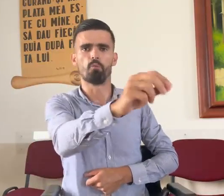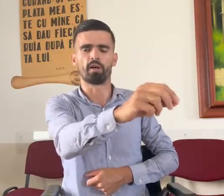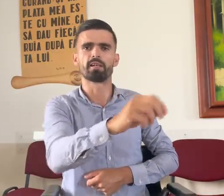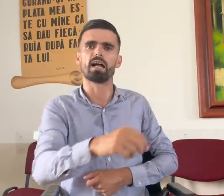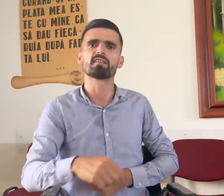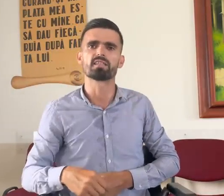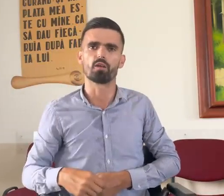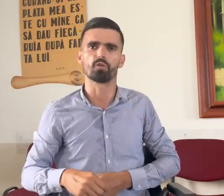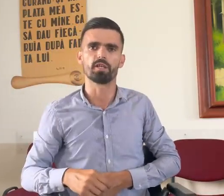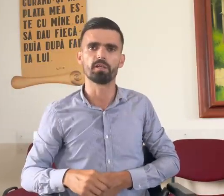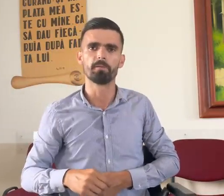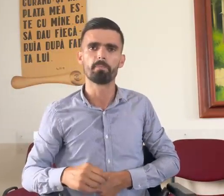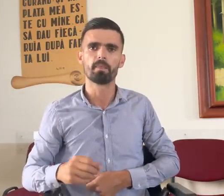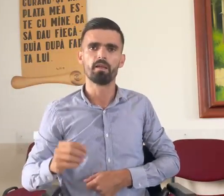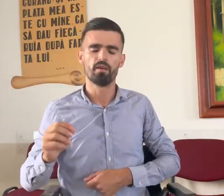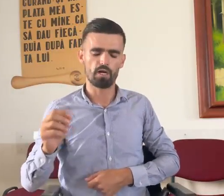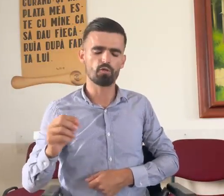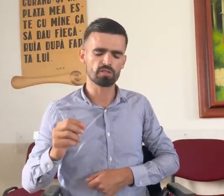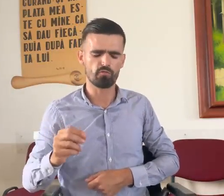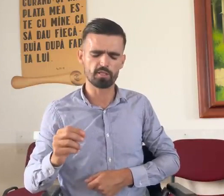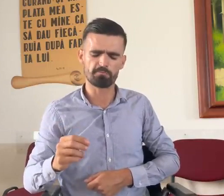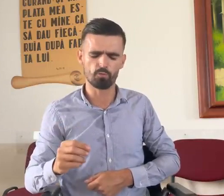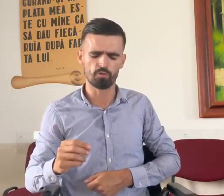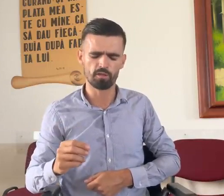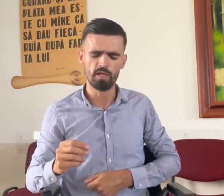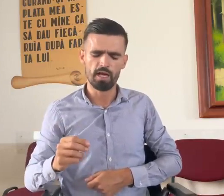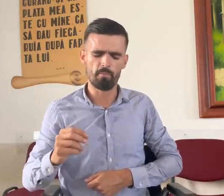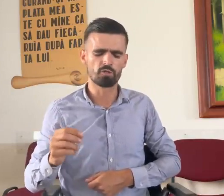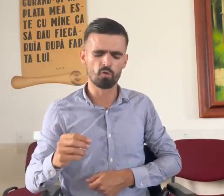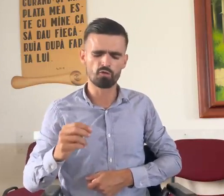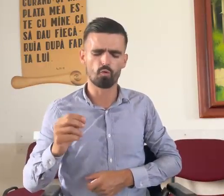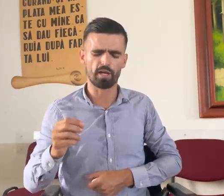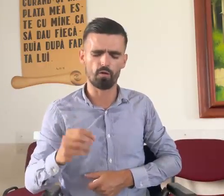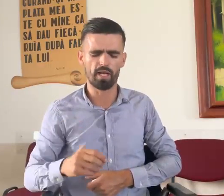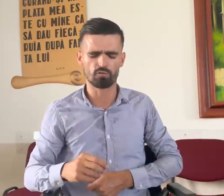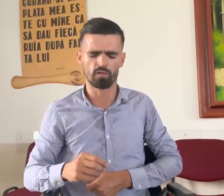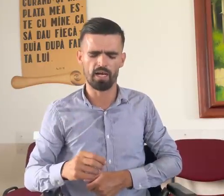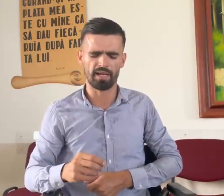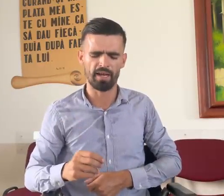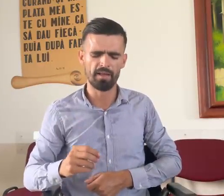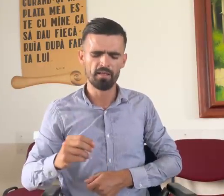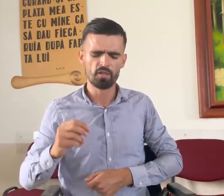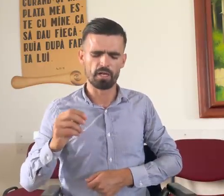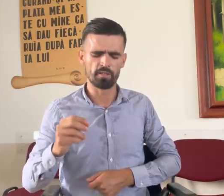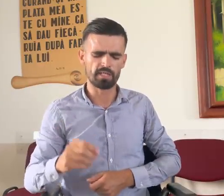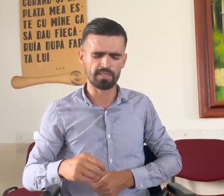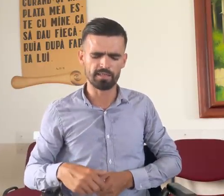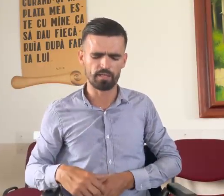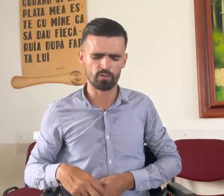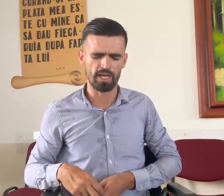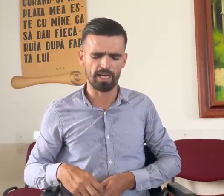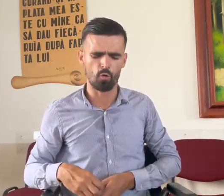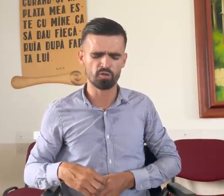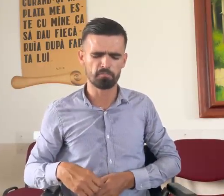mor în casa lui. Vreau să vă spun, am ajuns cu greu la adunare și am intrat în adunare la 11